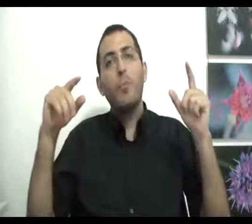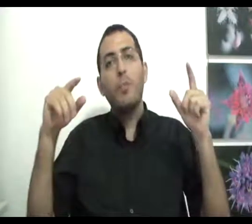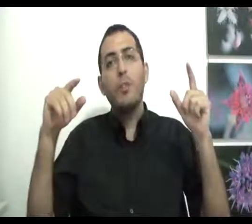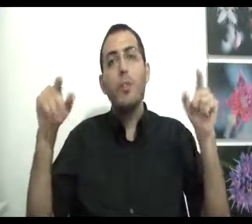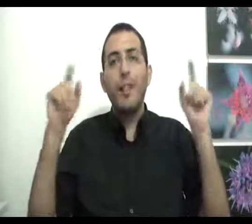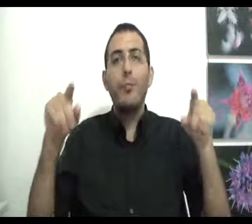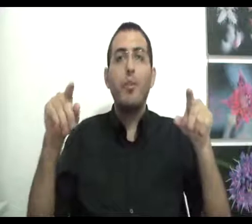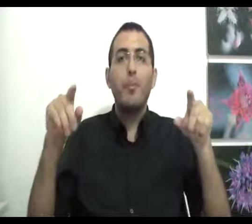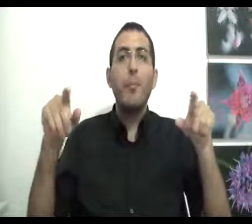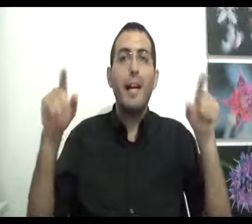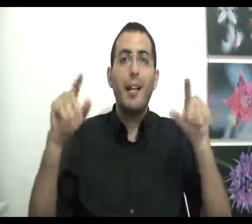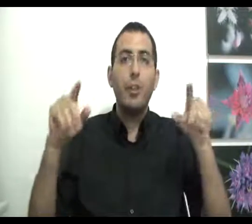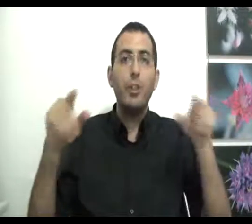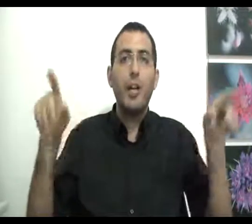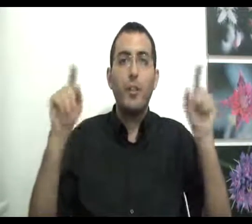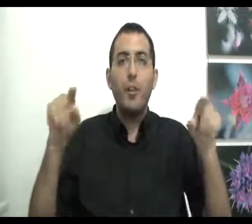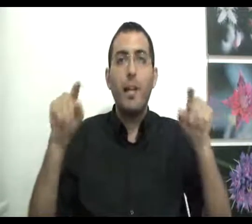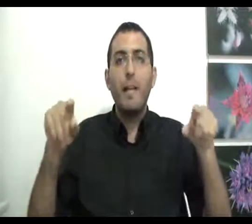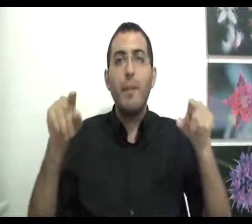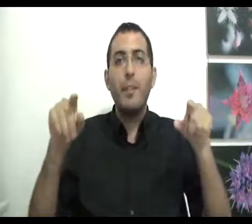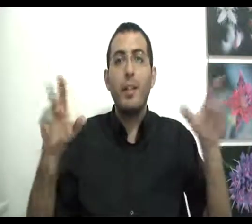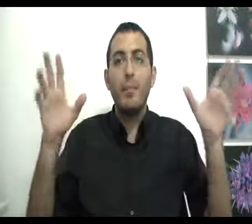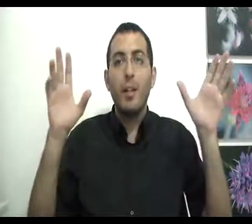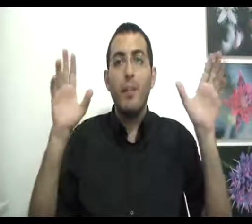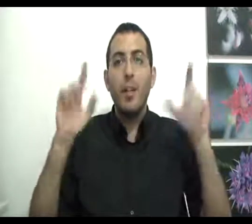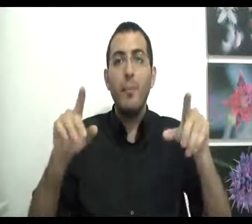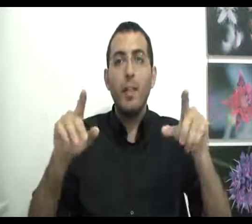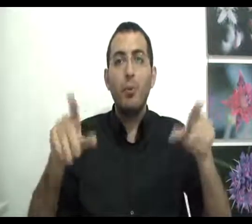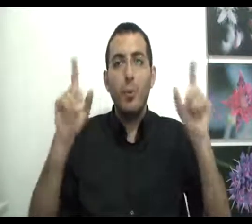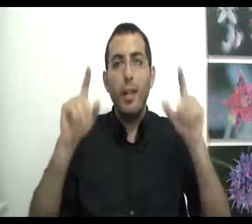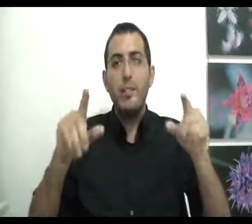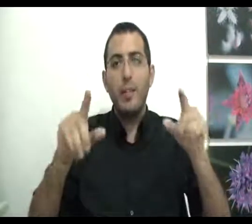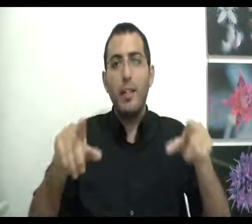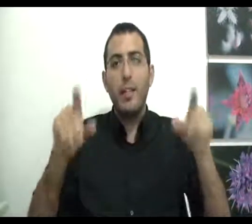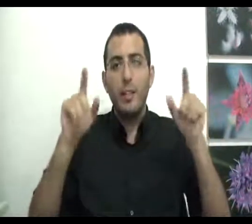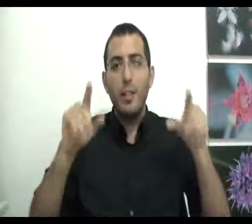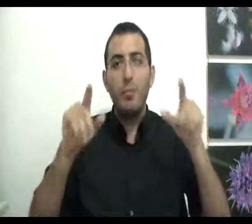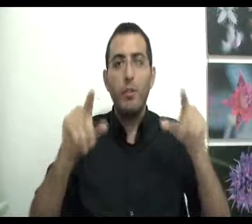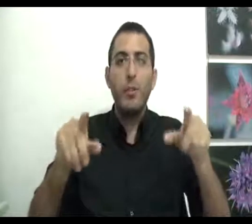יותר טוב מהאגדות שהפוך לחיים אמיתיים, ואם תרצו אין זו אגדה, יום טוב, תודה.